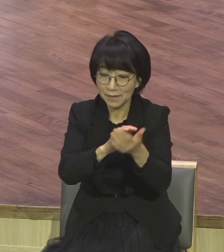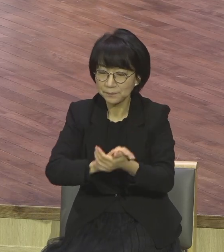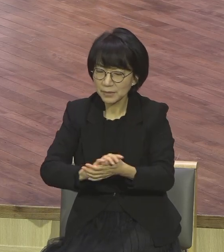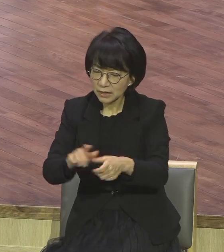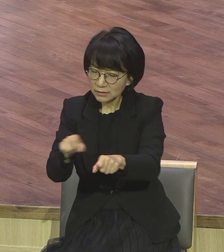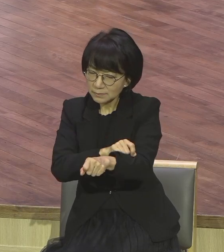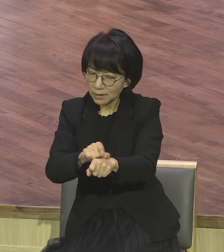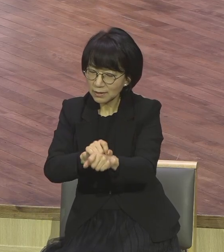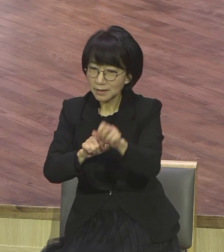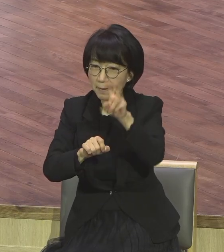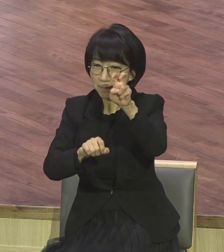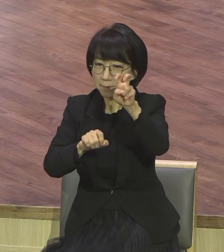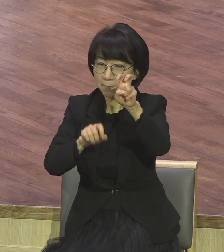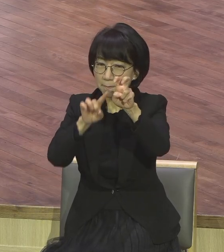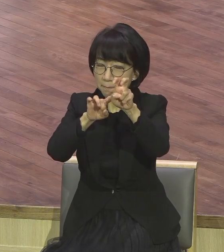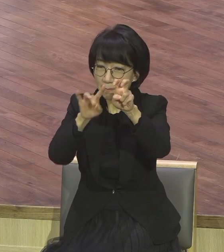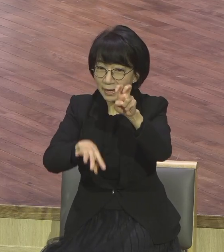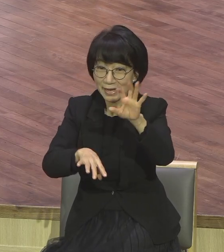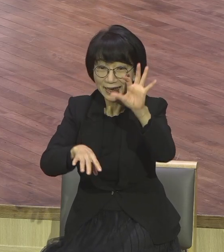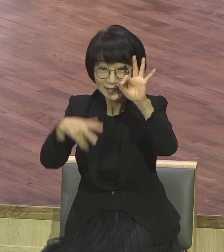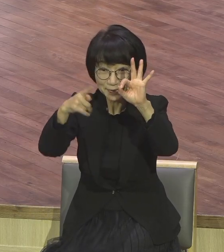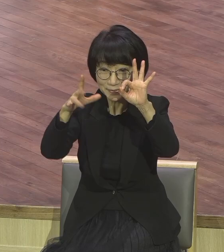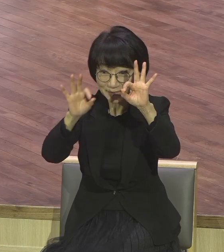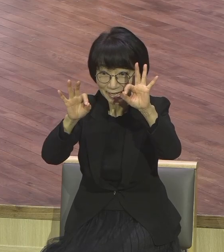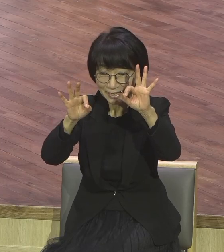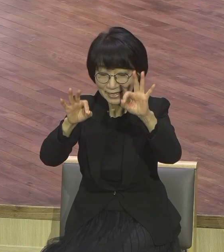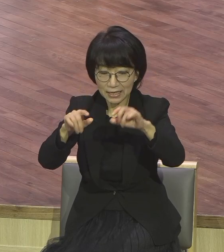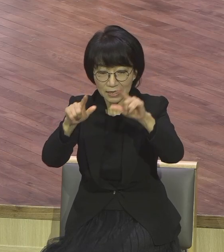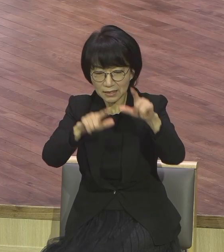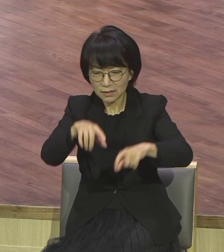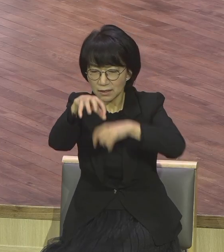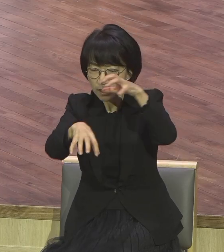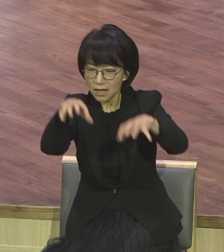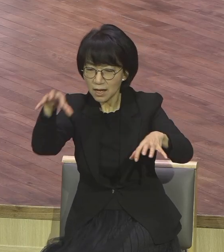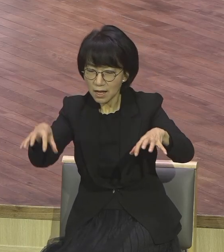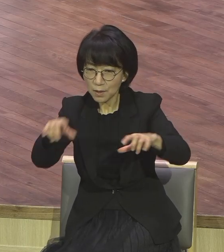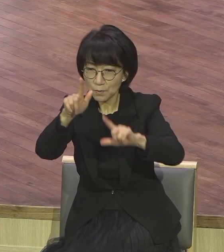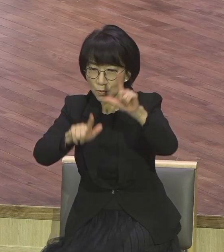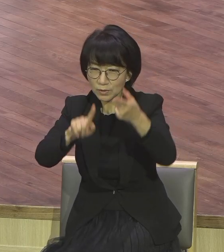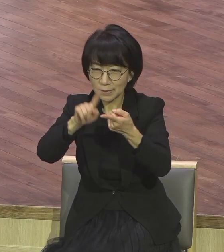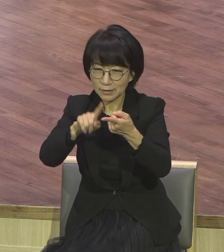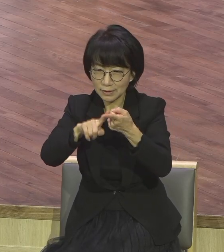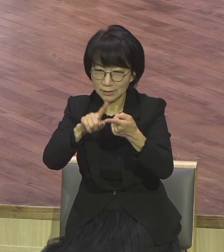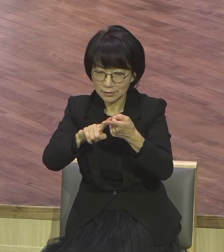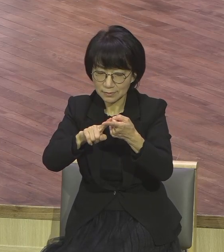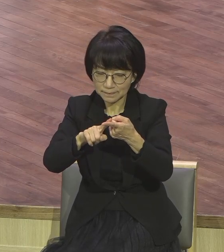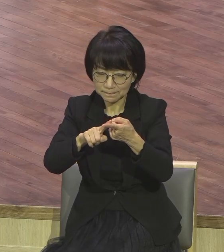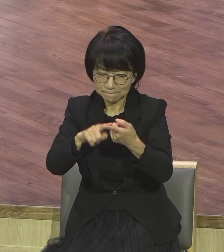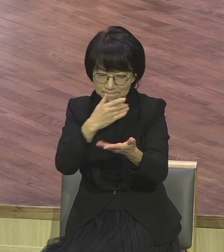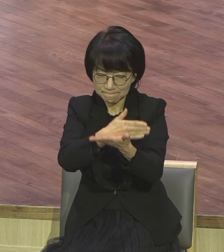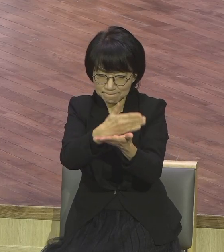세밀하게 현장의 이 상황에 대해서 다양한 각도로 설명을 하고 계세요.